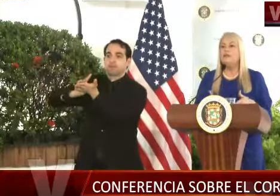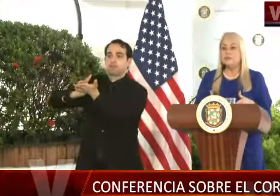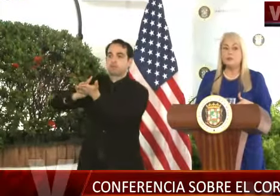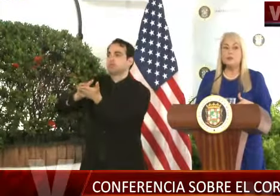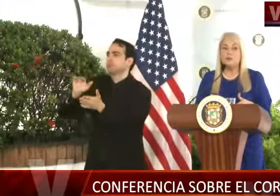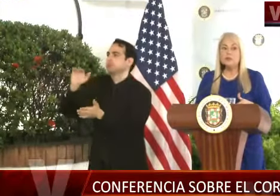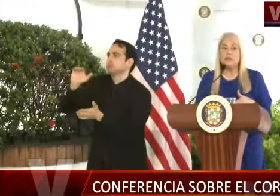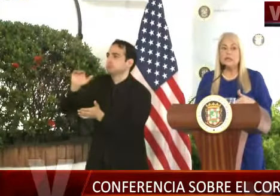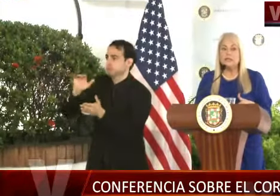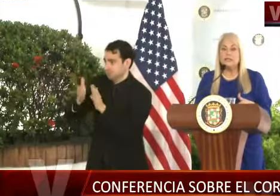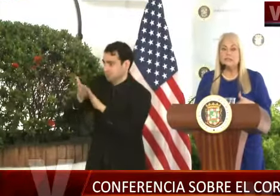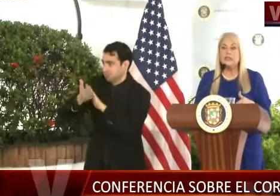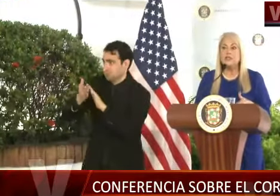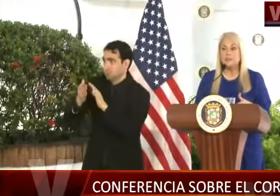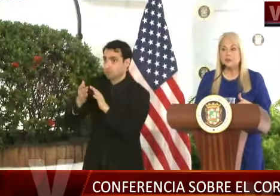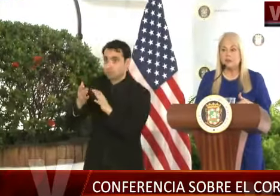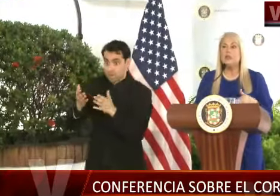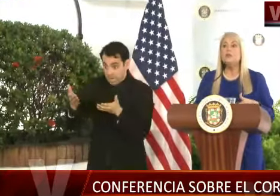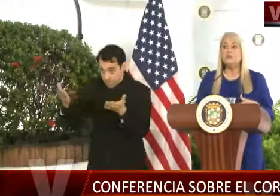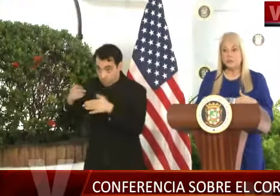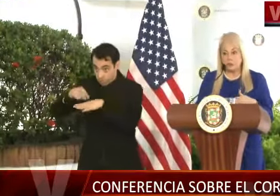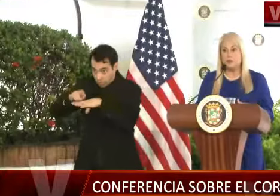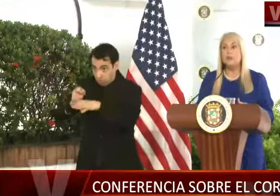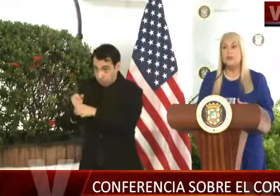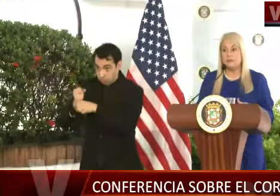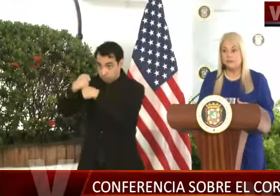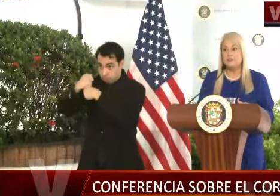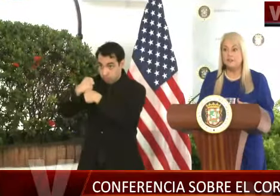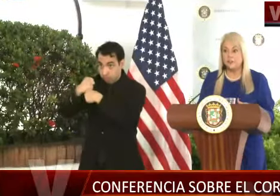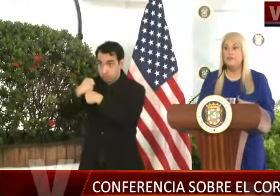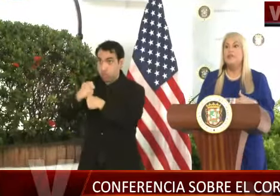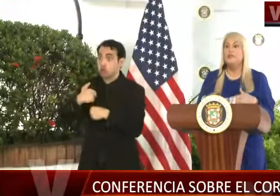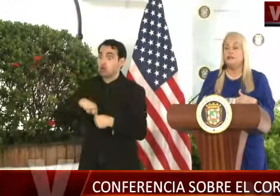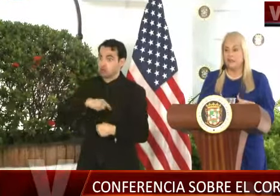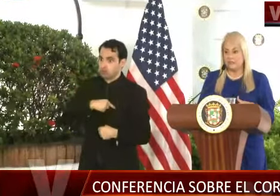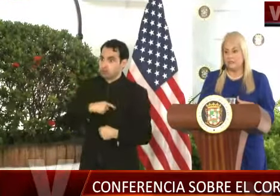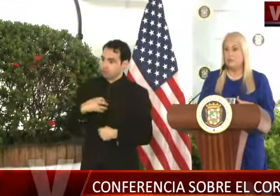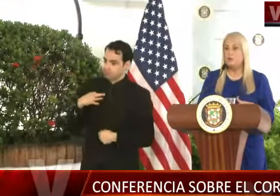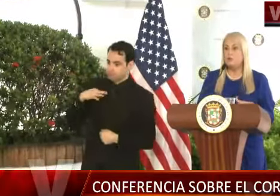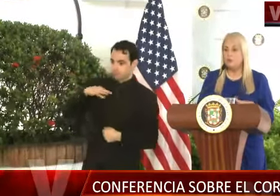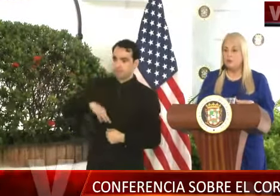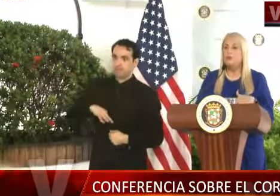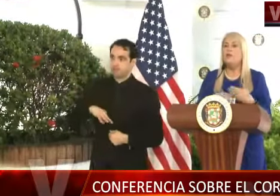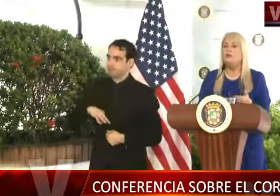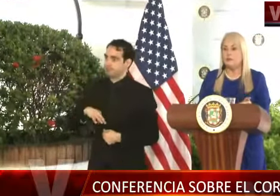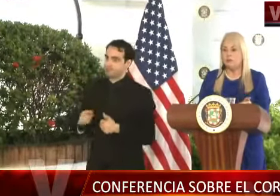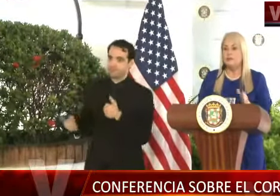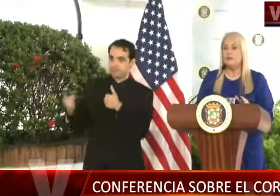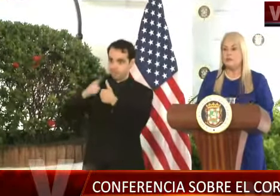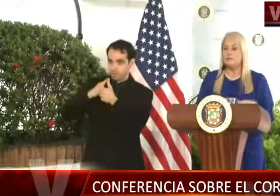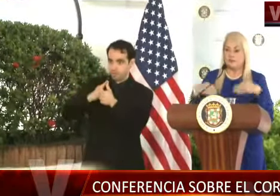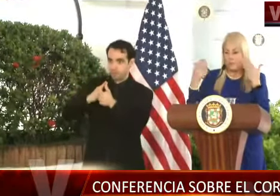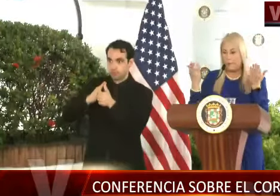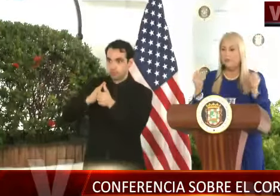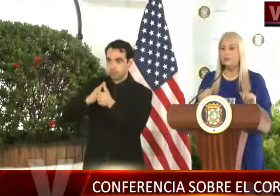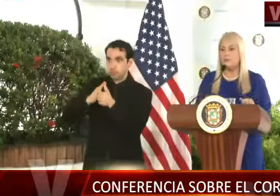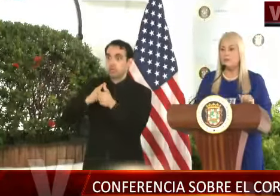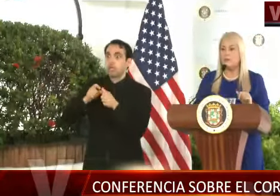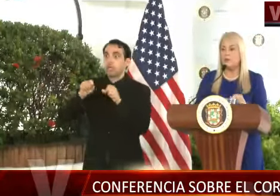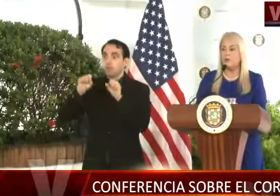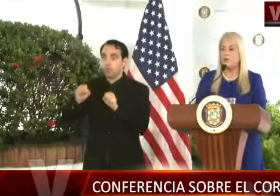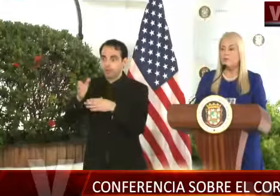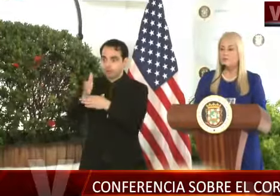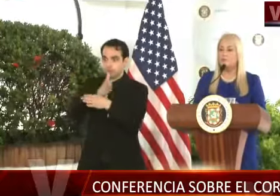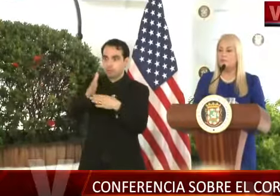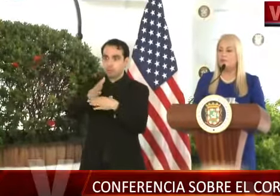y si esos productos están aquí, se están haciendo aquí, que nosotros podamos tener el beneficio de ese producto en Puerto Rico y que se reparta